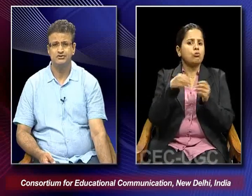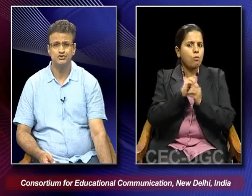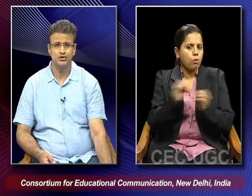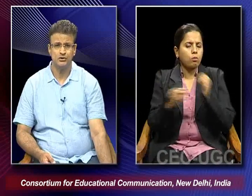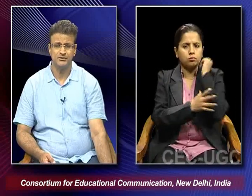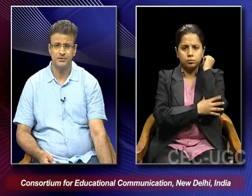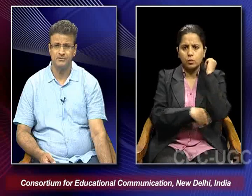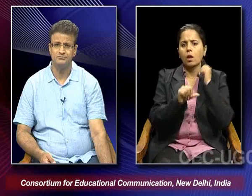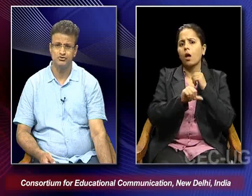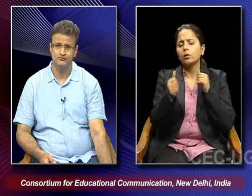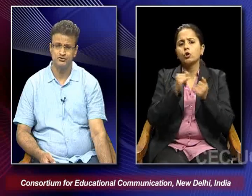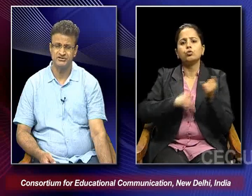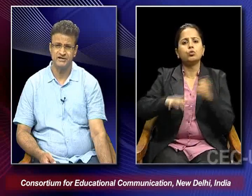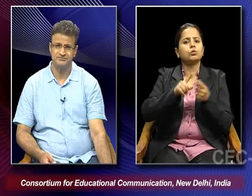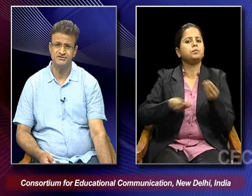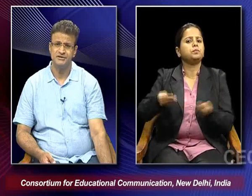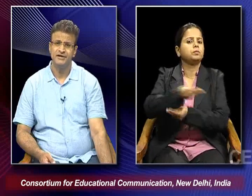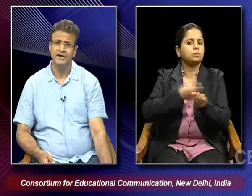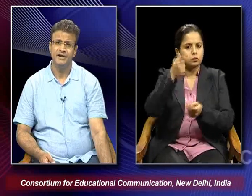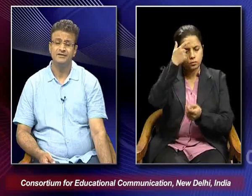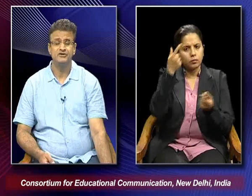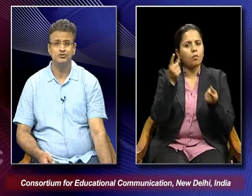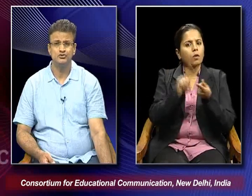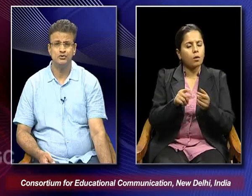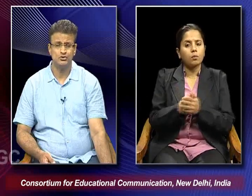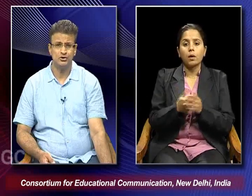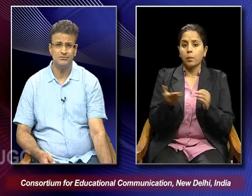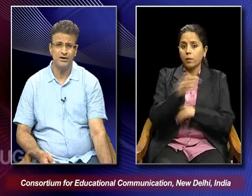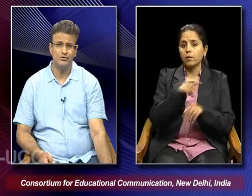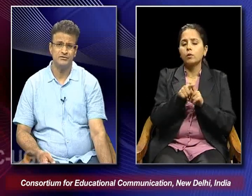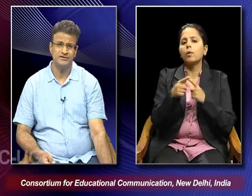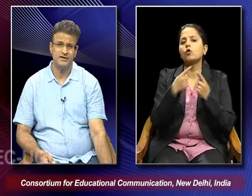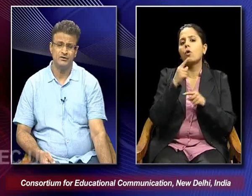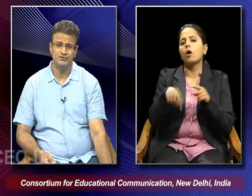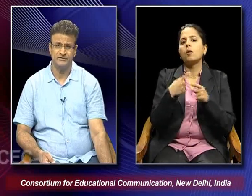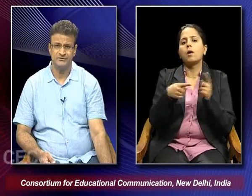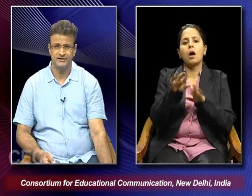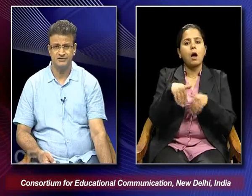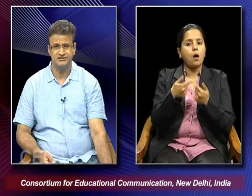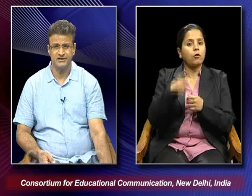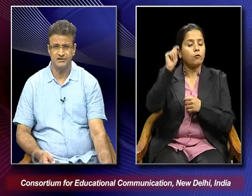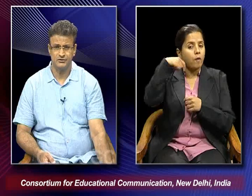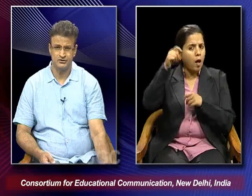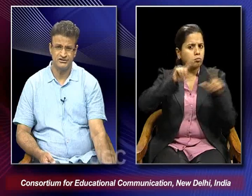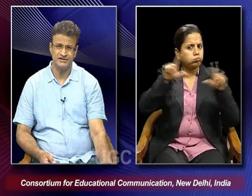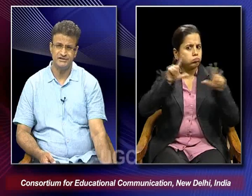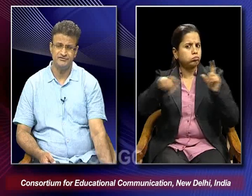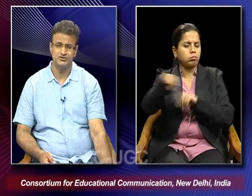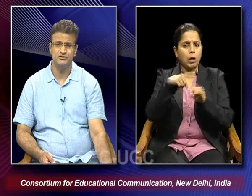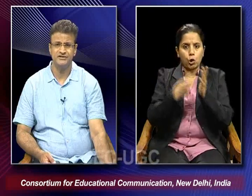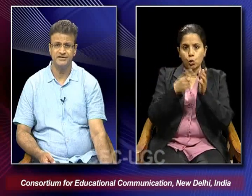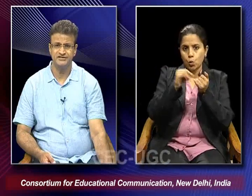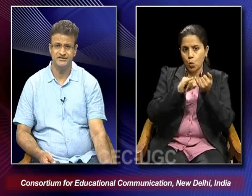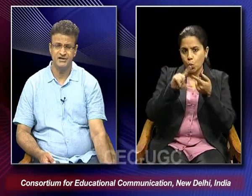other socio-economic problems of those times. And we also talked about that how the filmmakers like Rossellini,